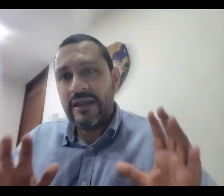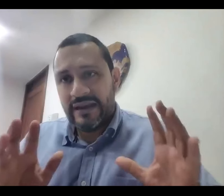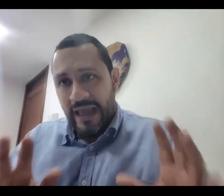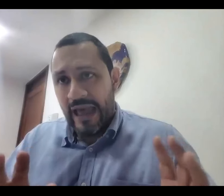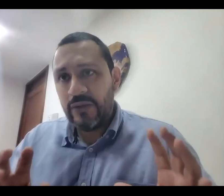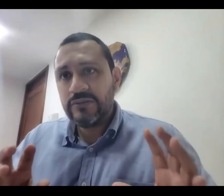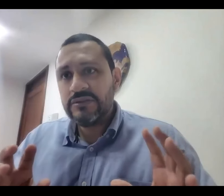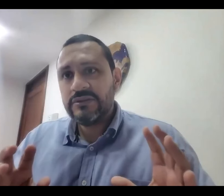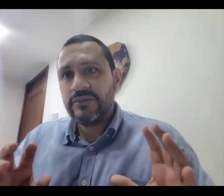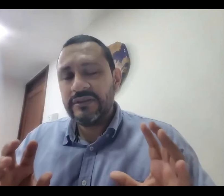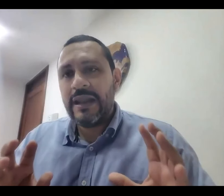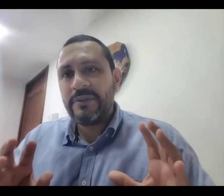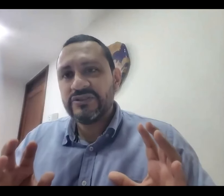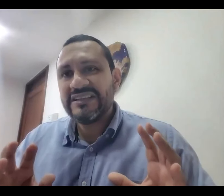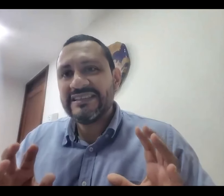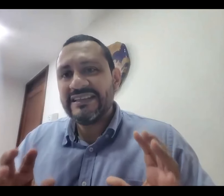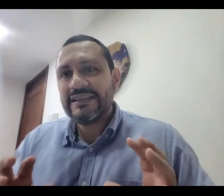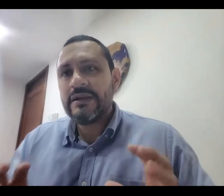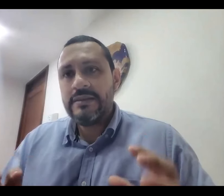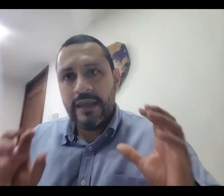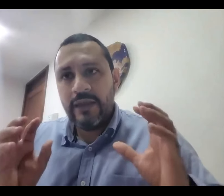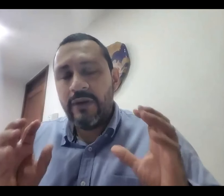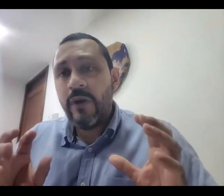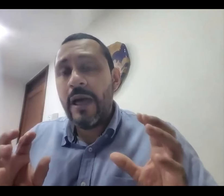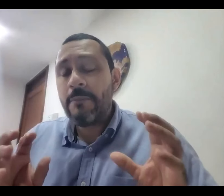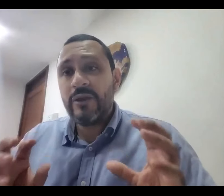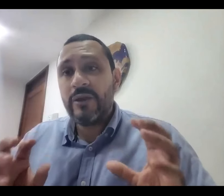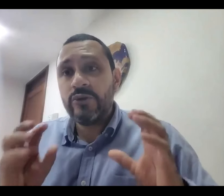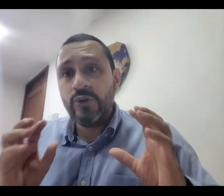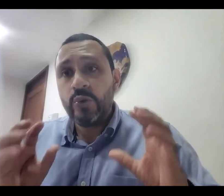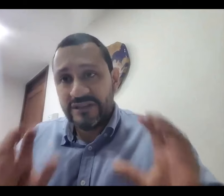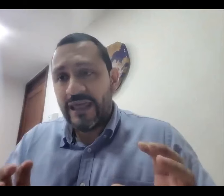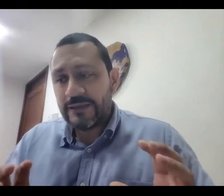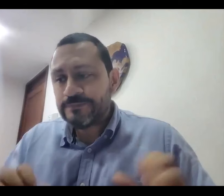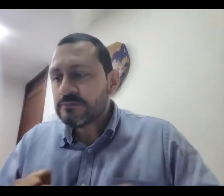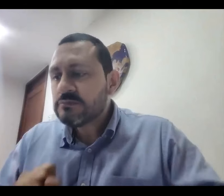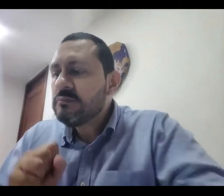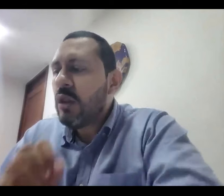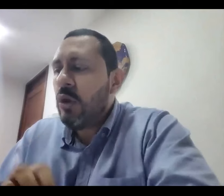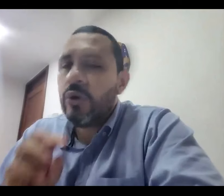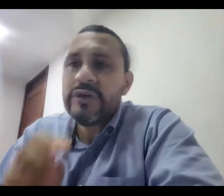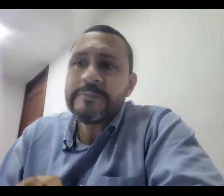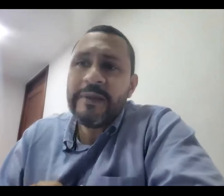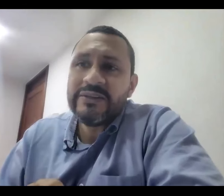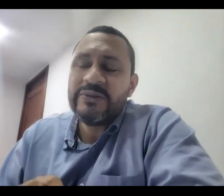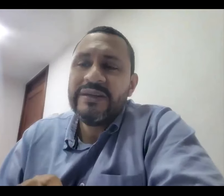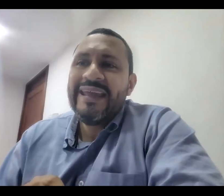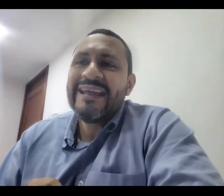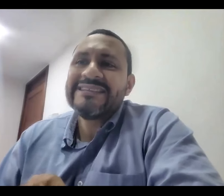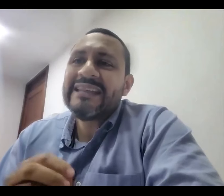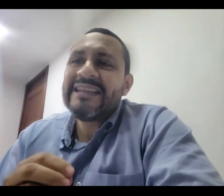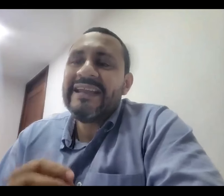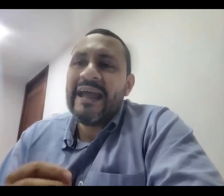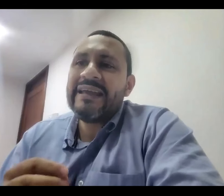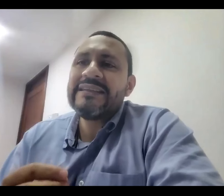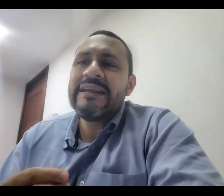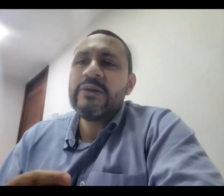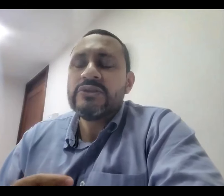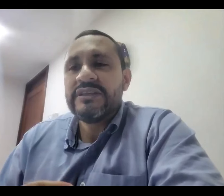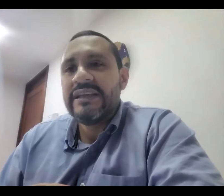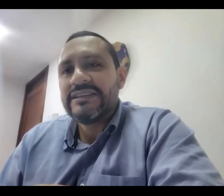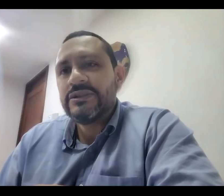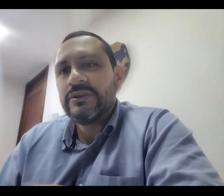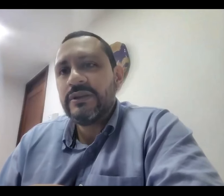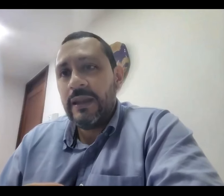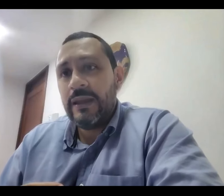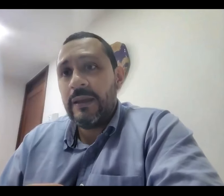relajado donde la persona se sienta evaluada pero no juzgada otro aspecto es que hay que tener